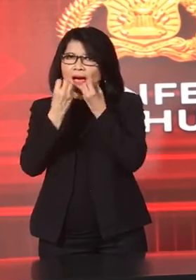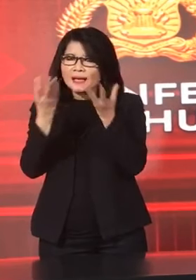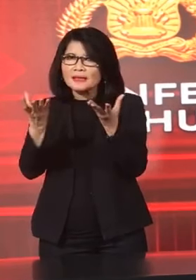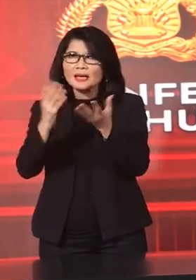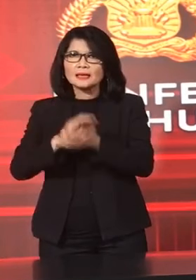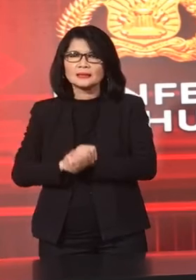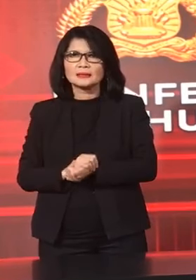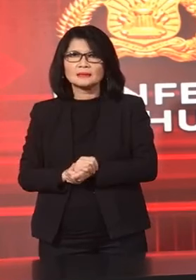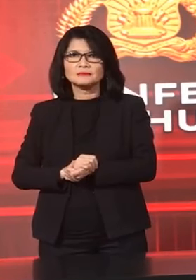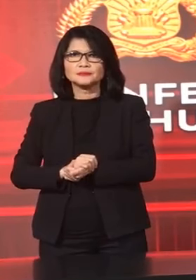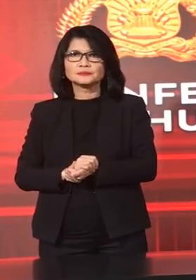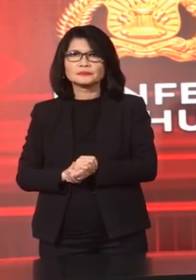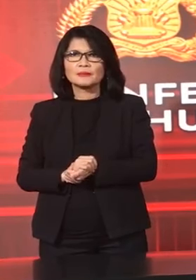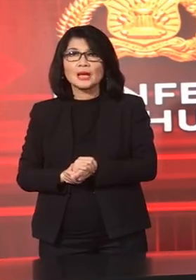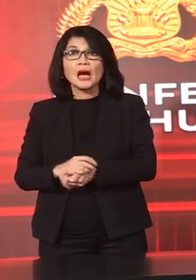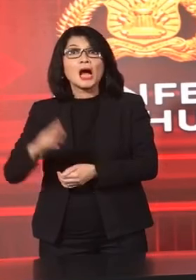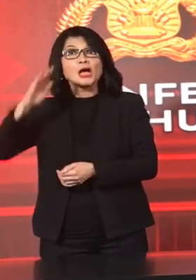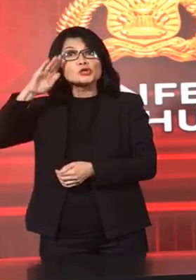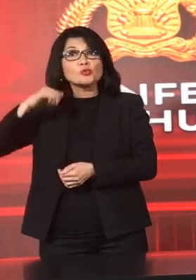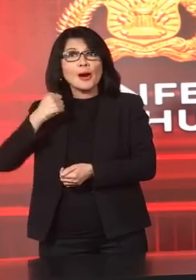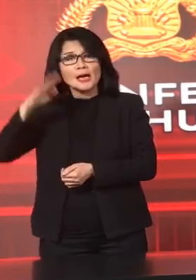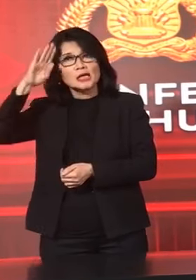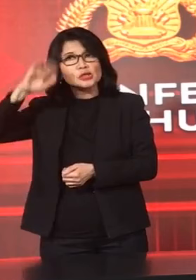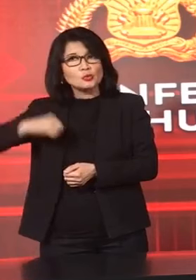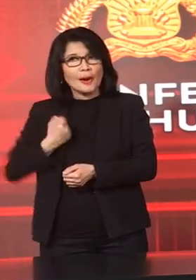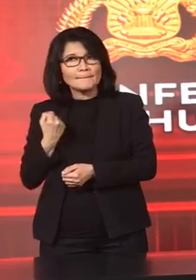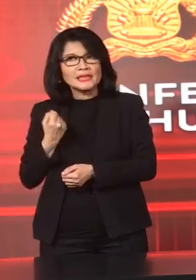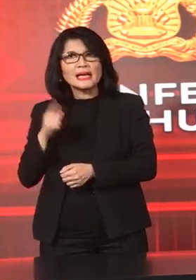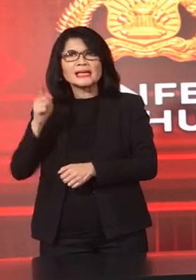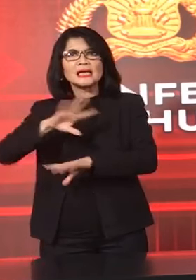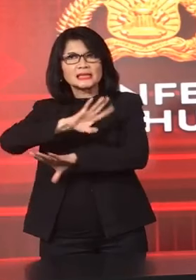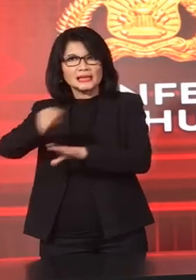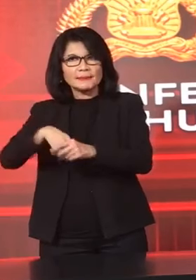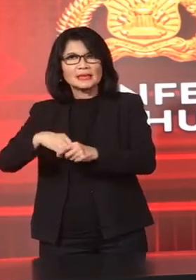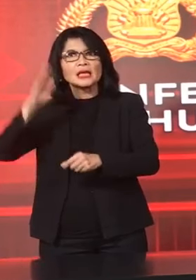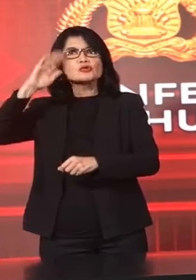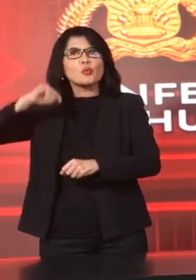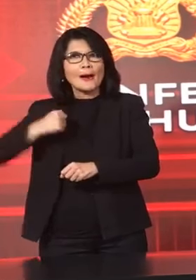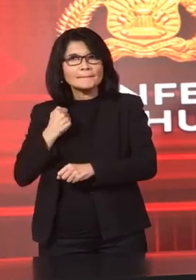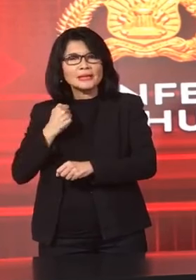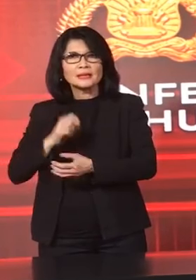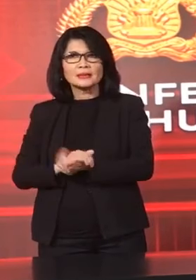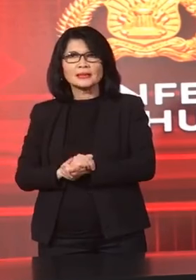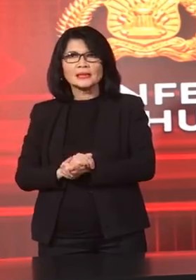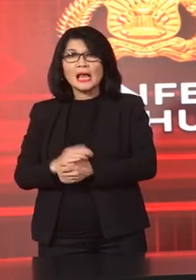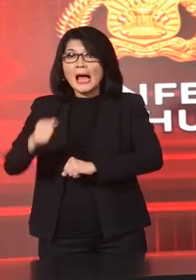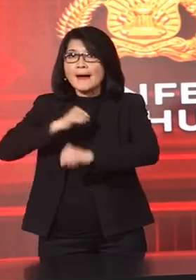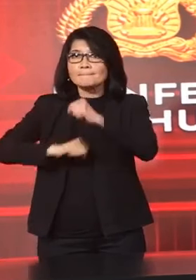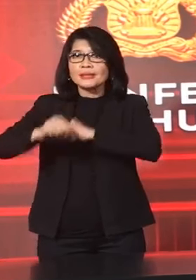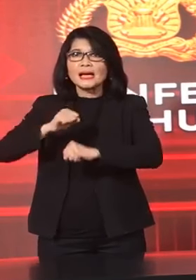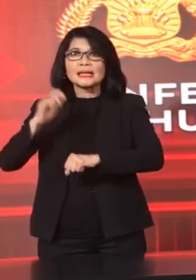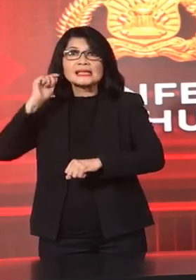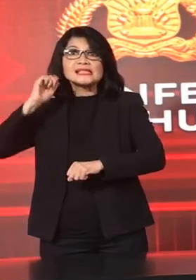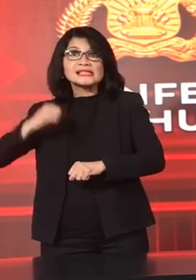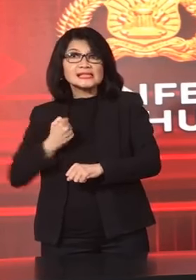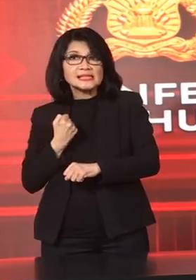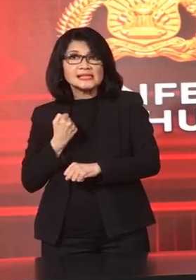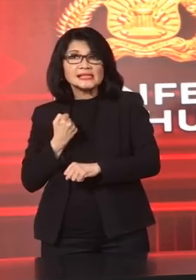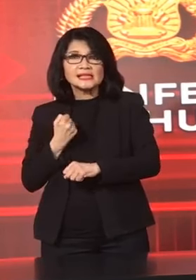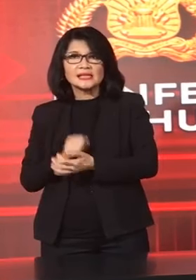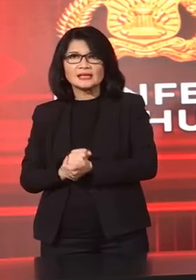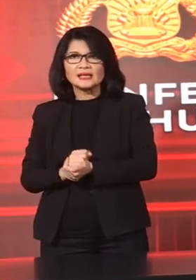bahwa Suaminya Yang terlibat Sementara Peran daripada Istri